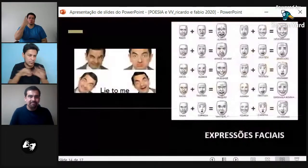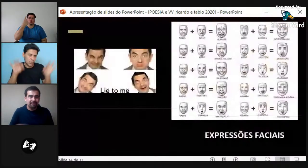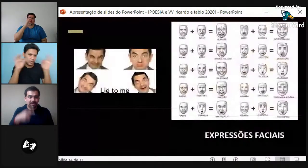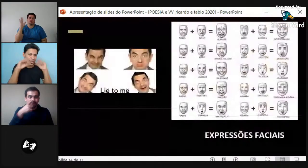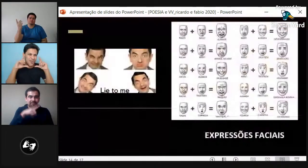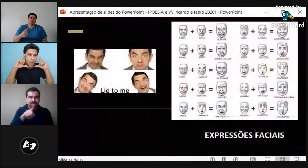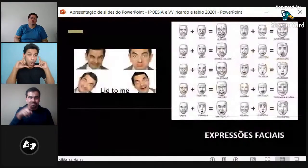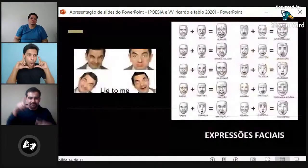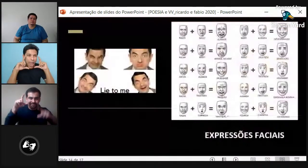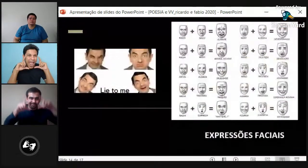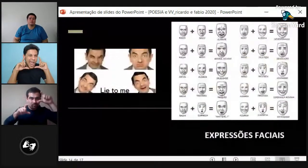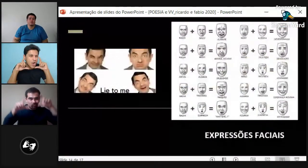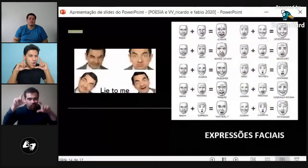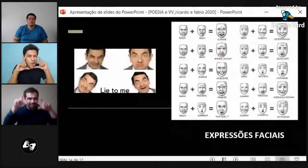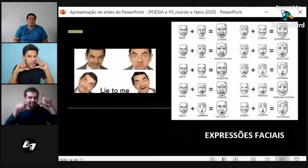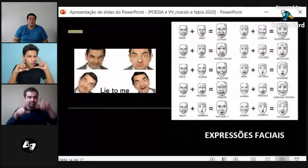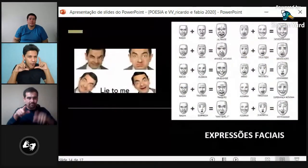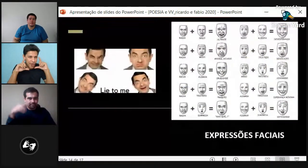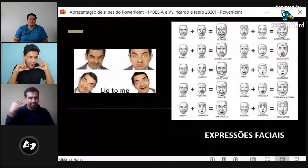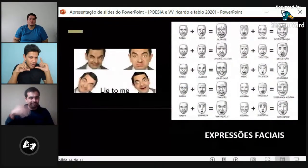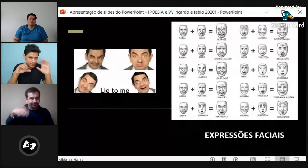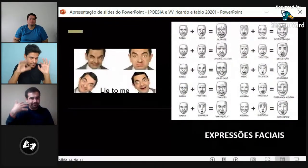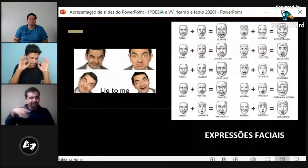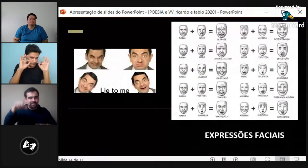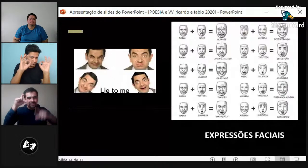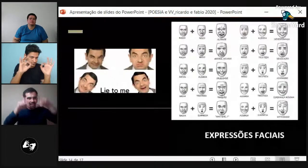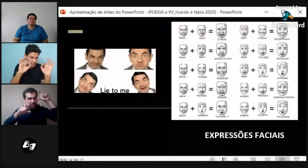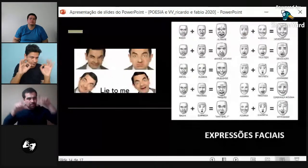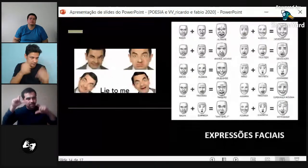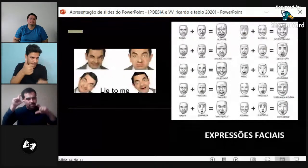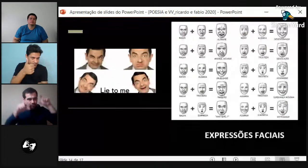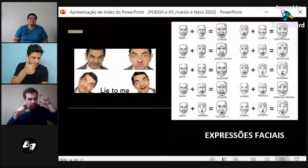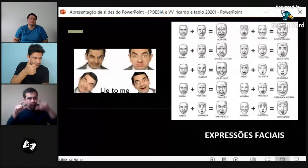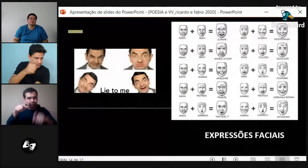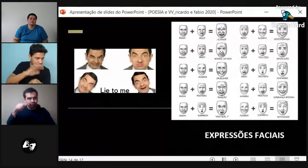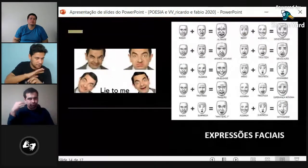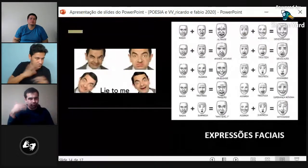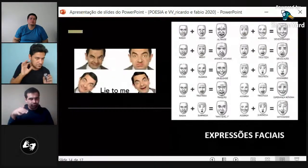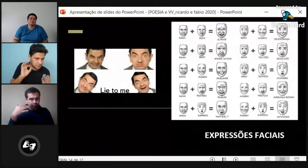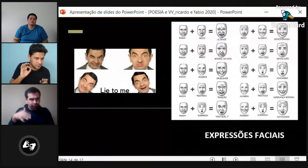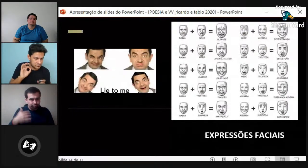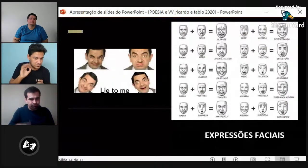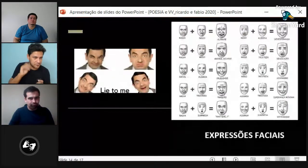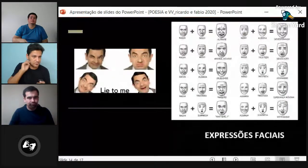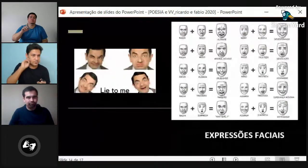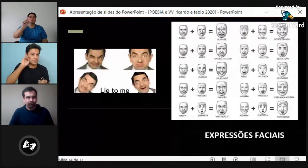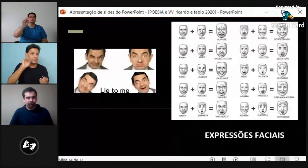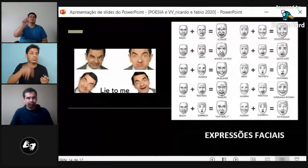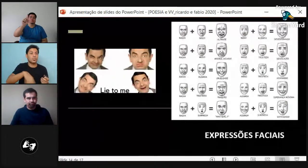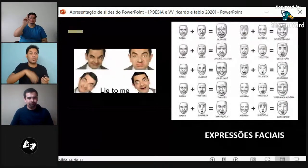Mire, esta es la expresión. La expresión facial. Que es muy, muy importante.